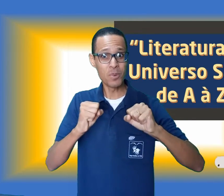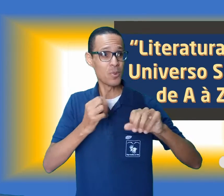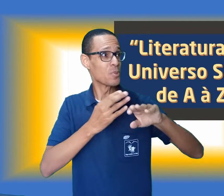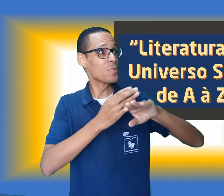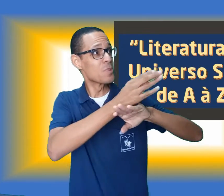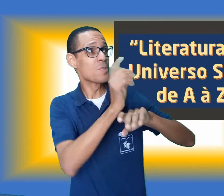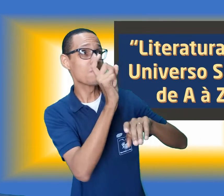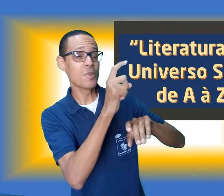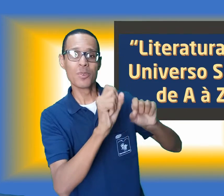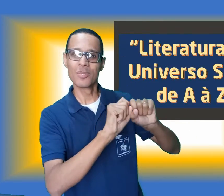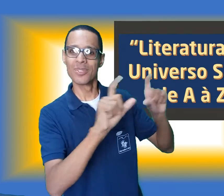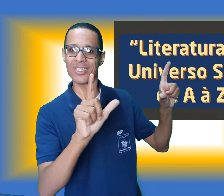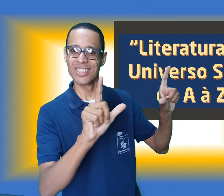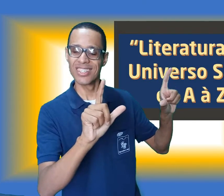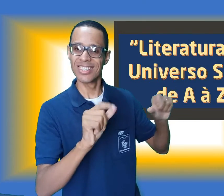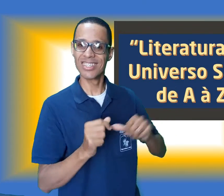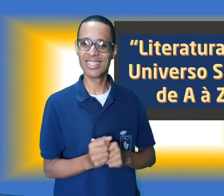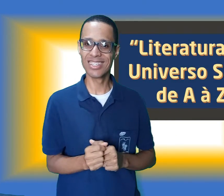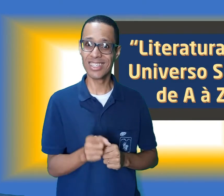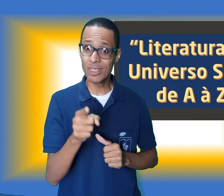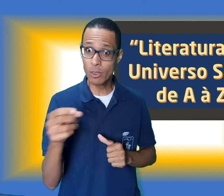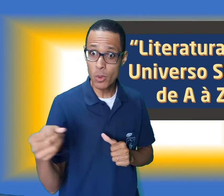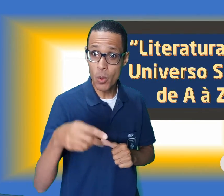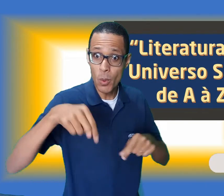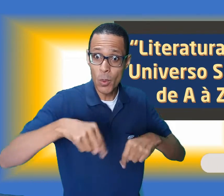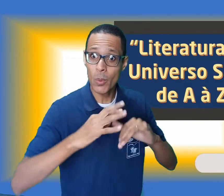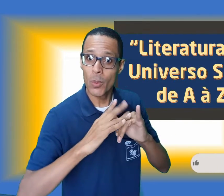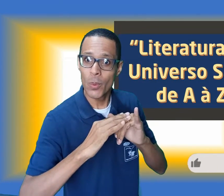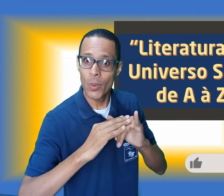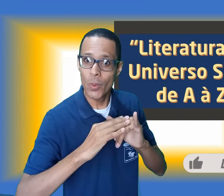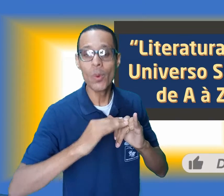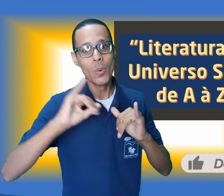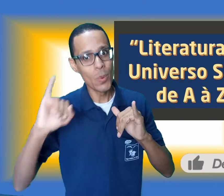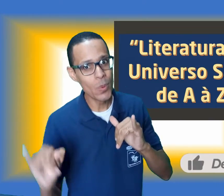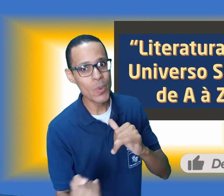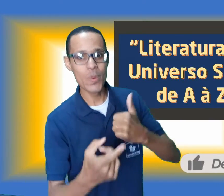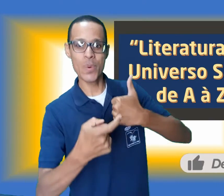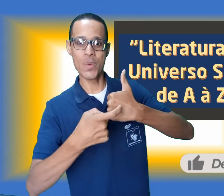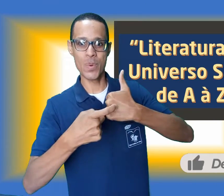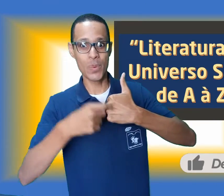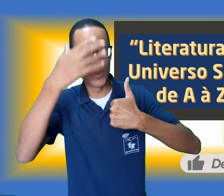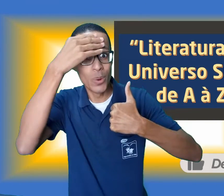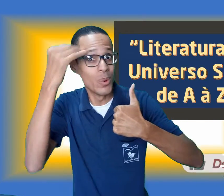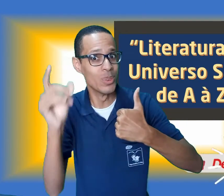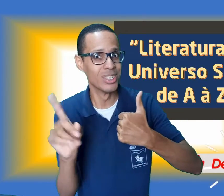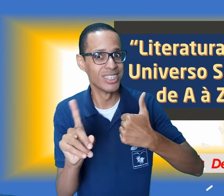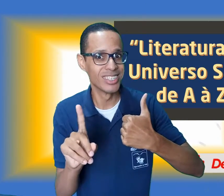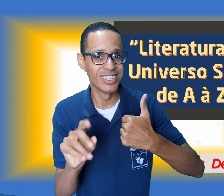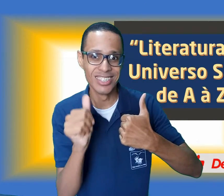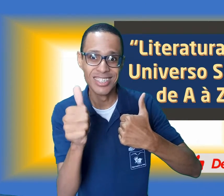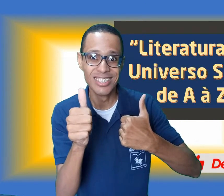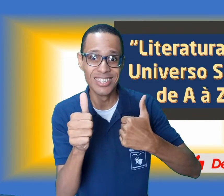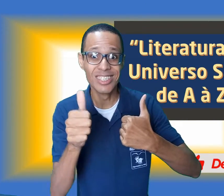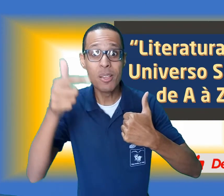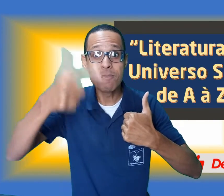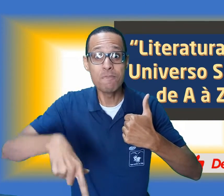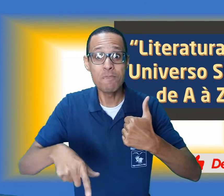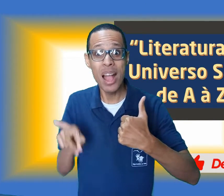Se chegou agora no canal, já deixe o seu like para não esquecer e colocar mais fogo no